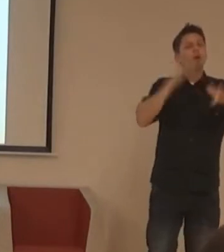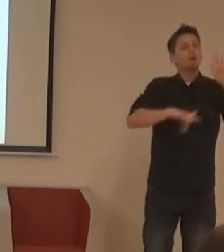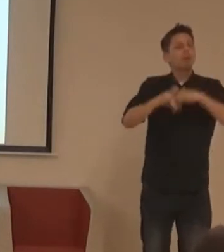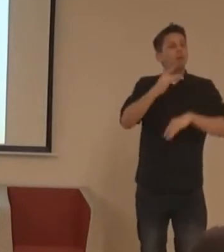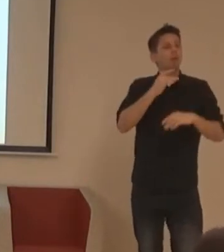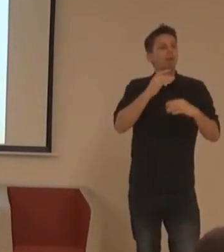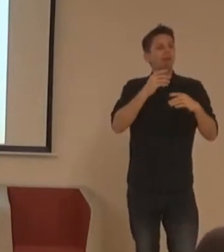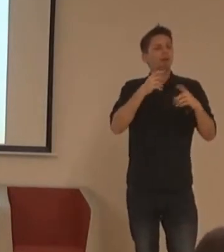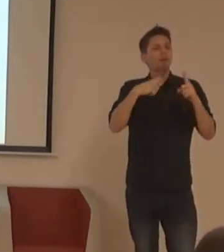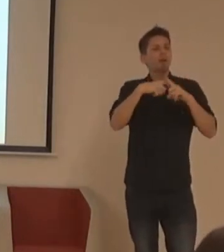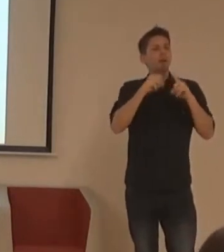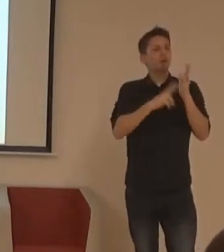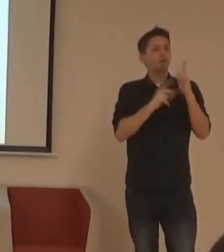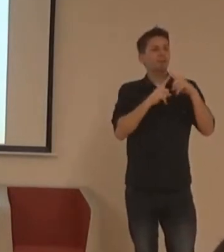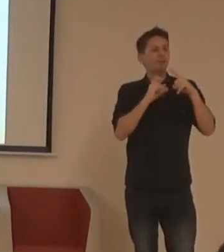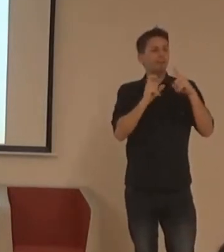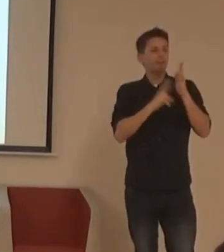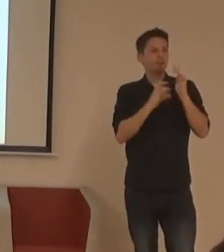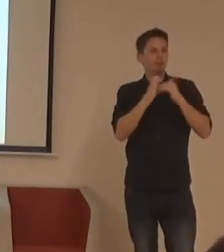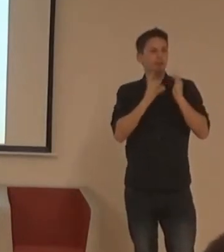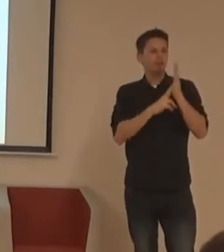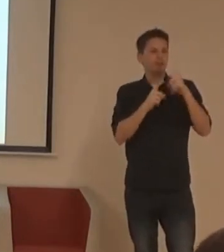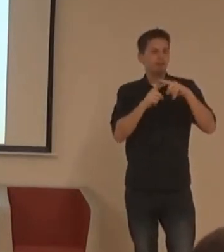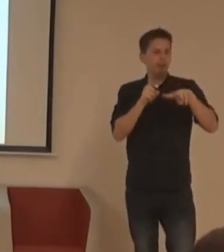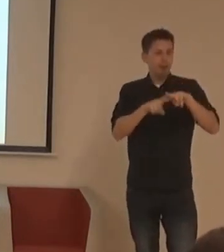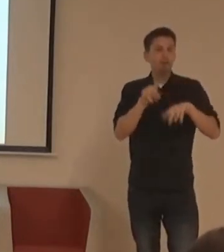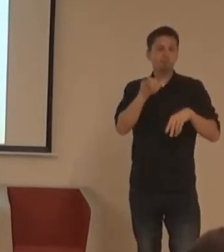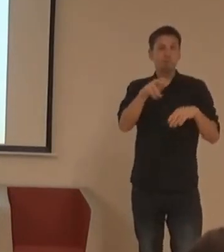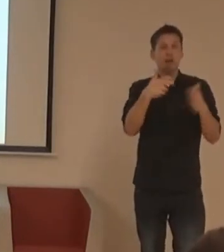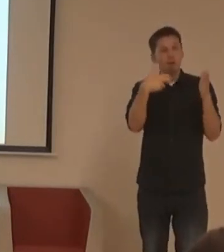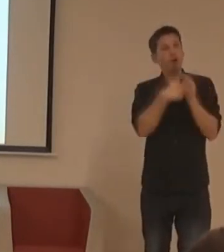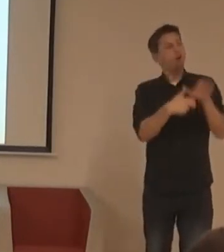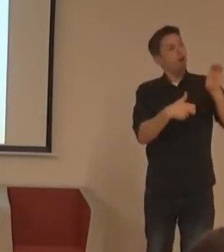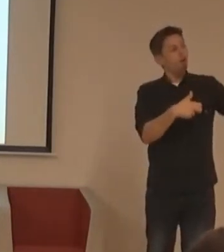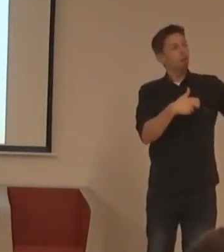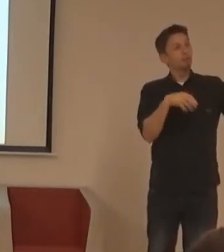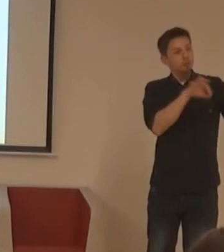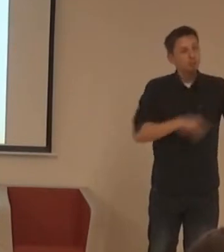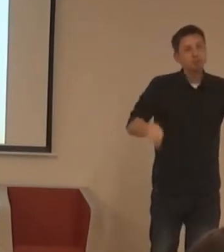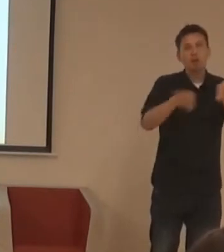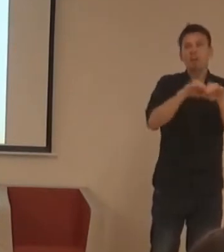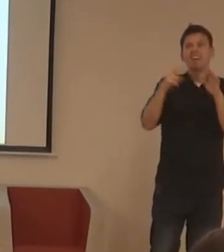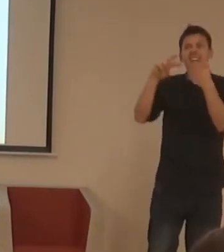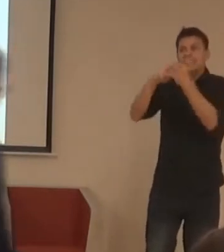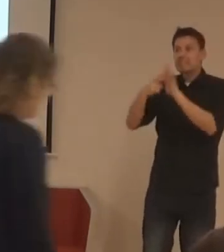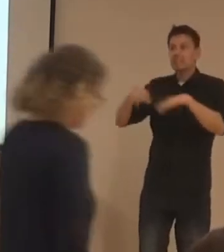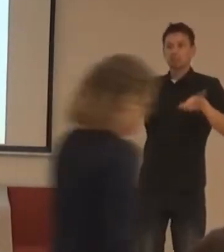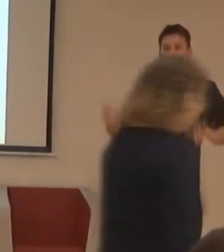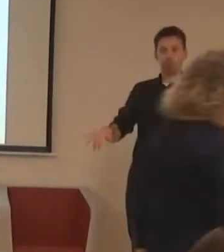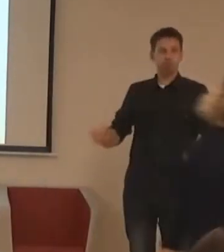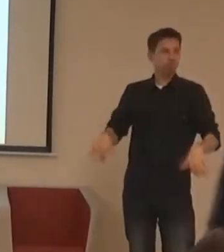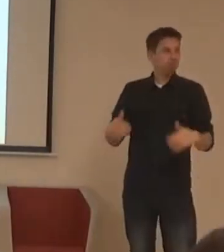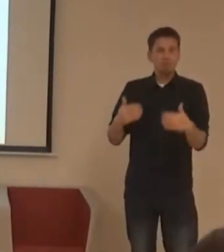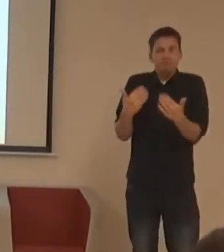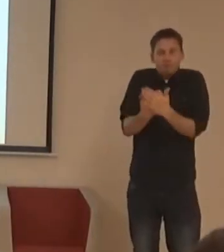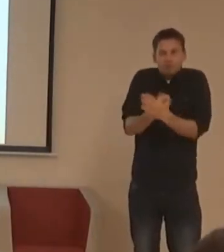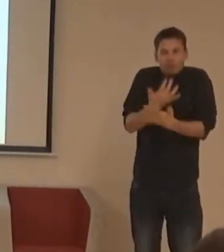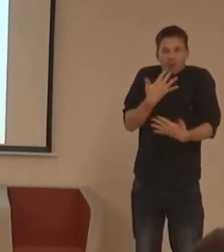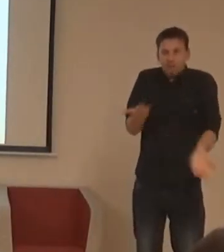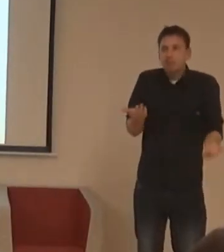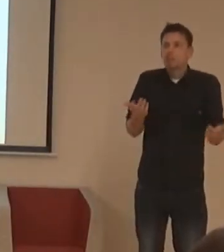vedenikost indokštních škol, ale v žádný technik nebudu to spíne. V Praze je řada kin,